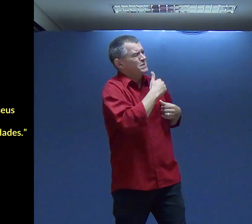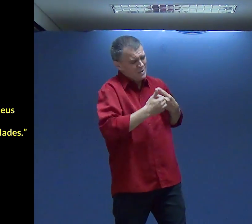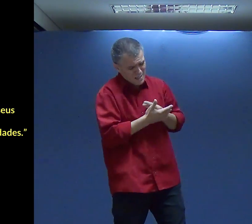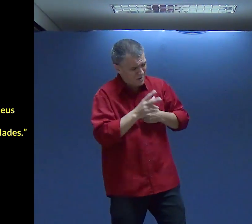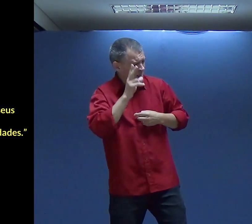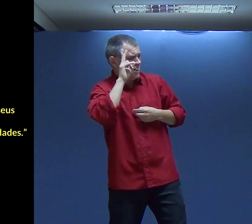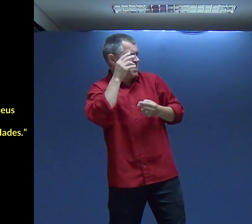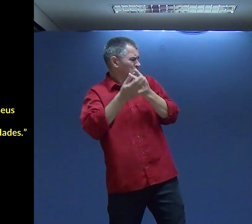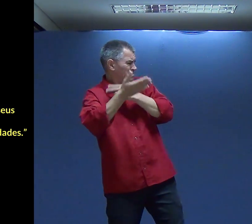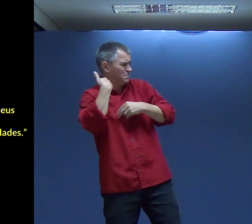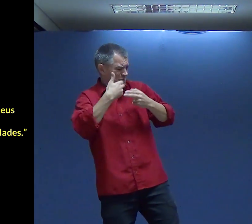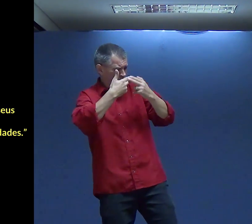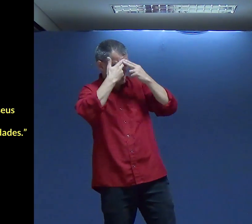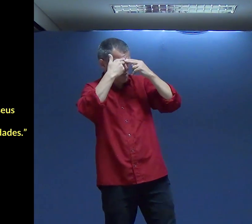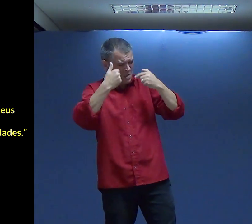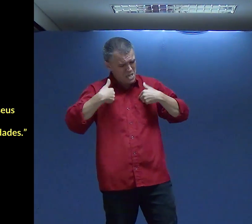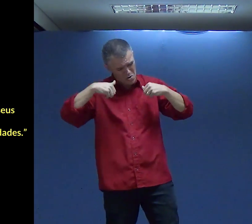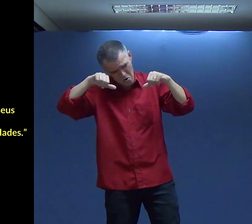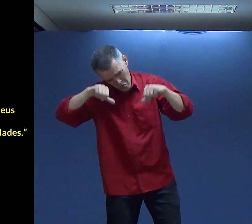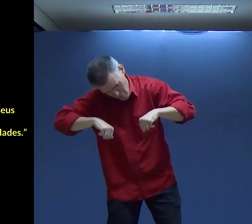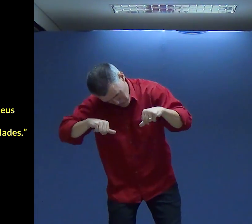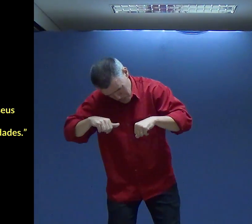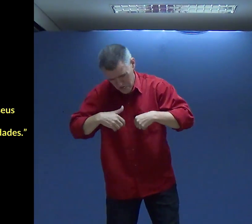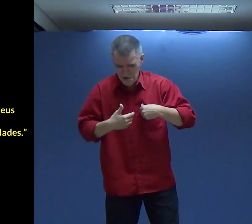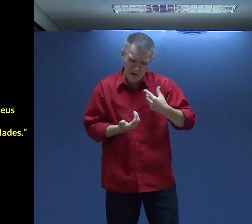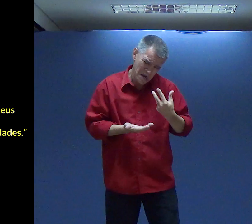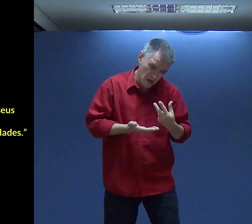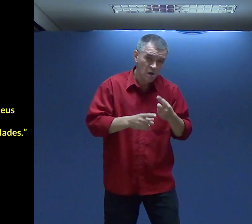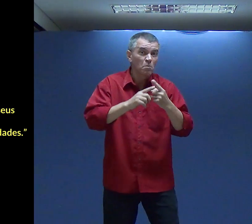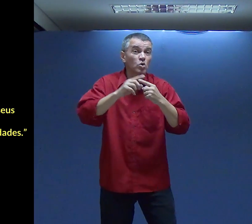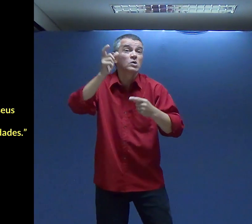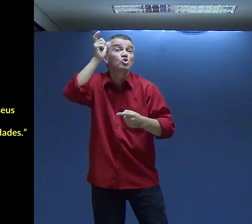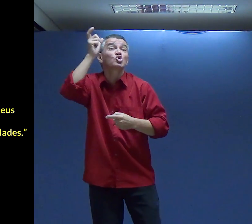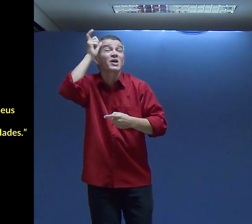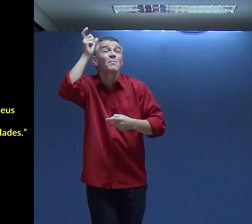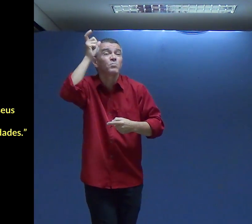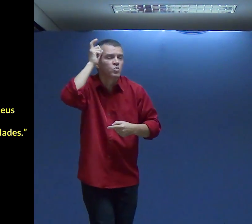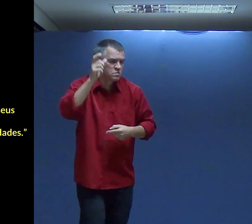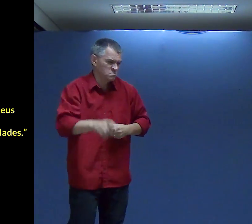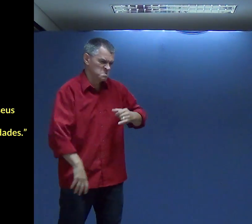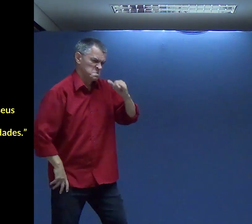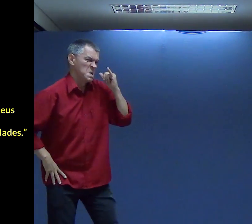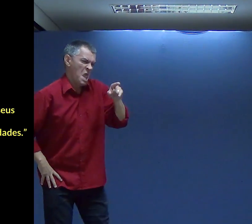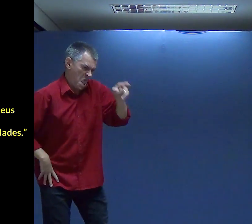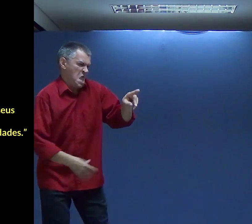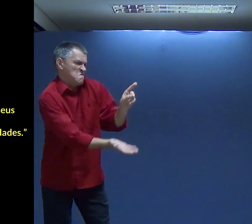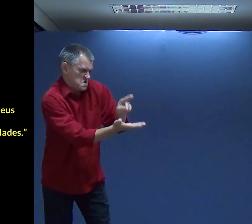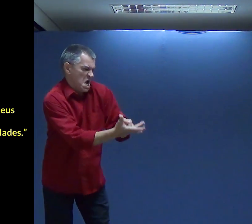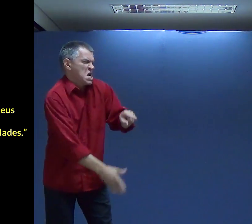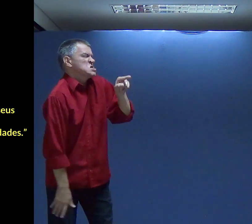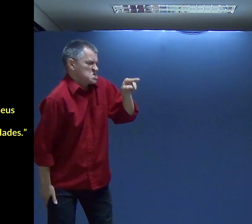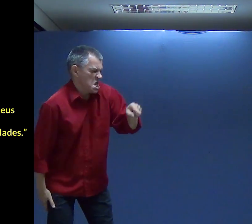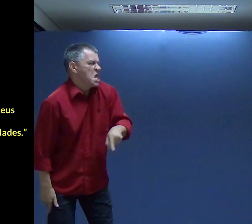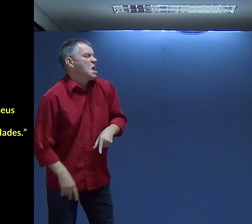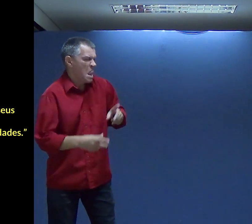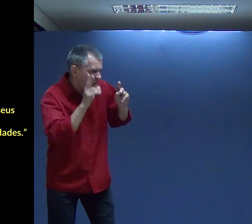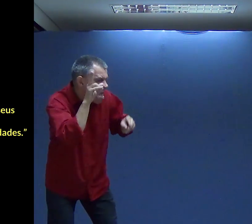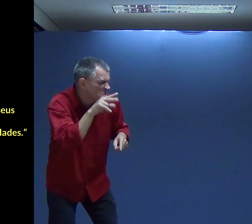nós Perdoamos Restauramos Nós pedimos perdão A cada Deus Ele esquece Mas o diabo Ele nos